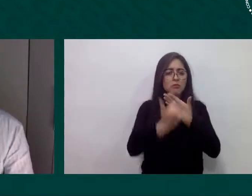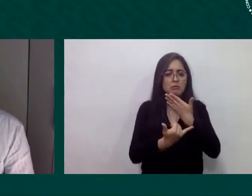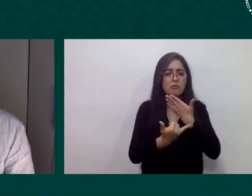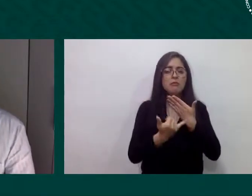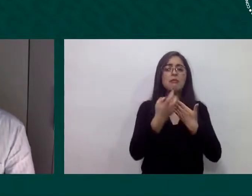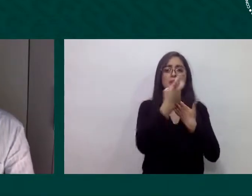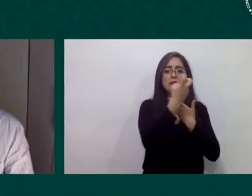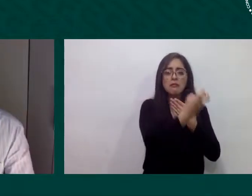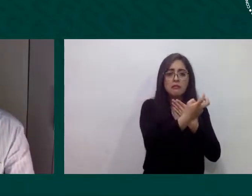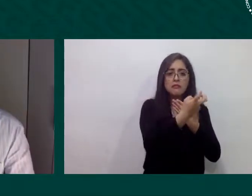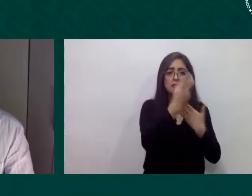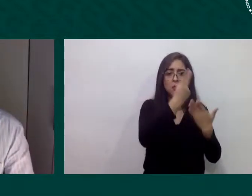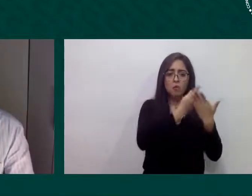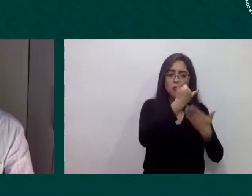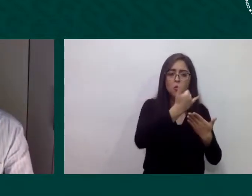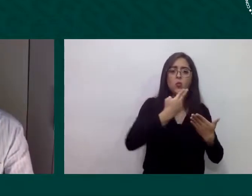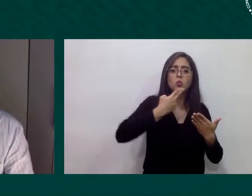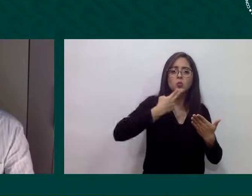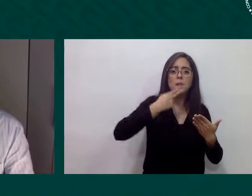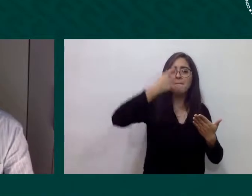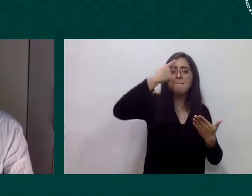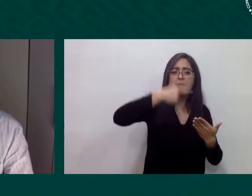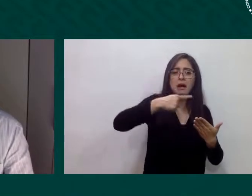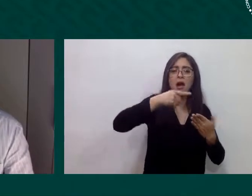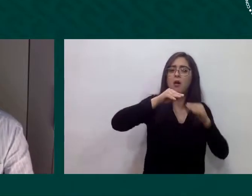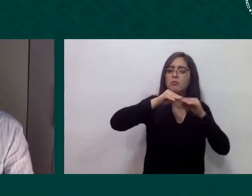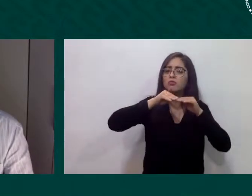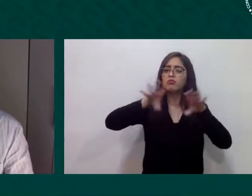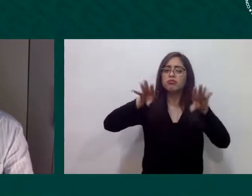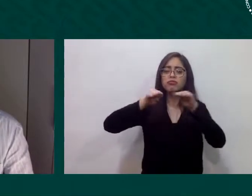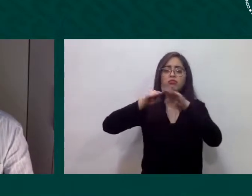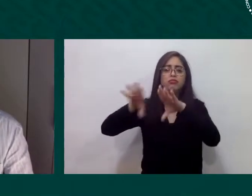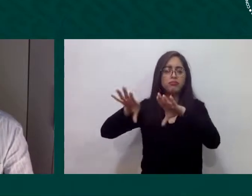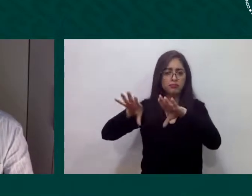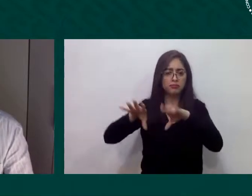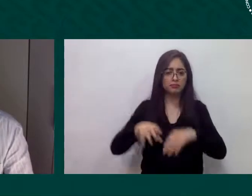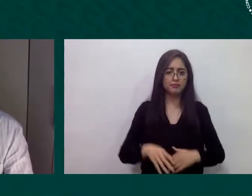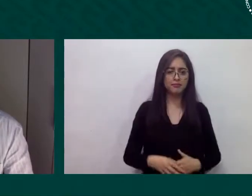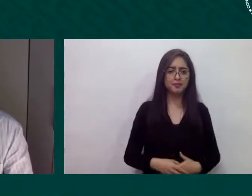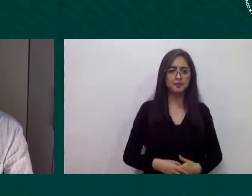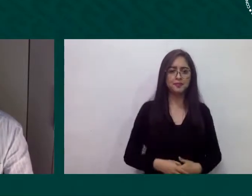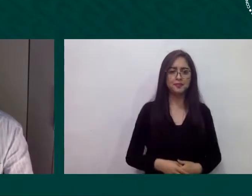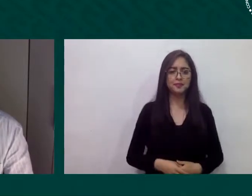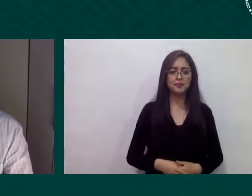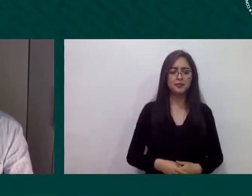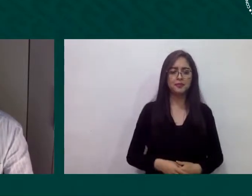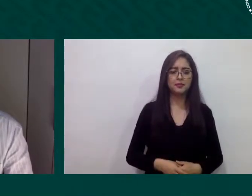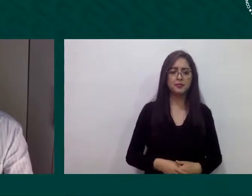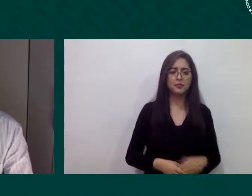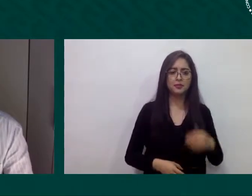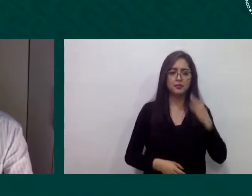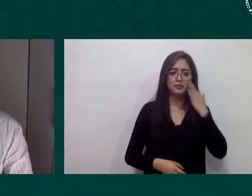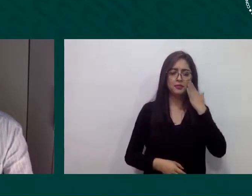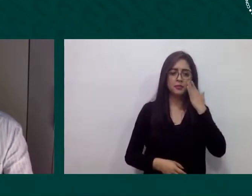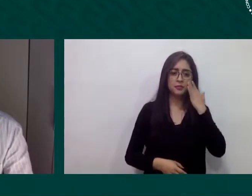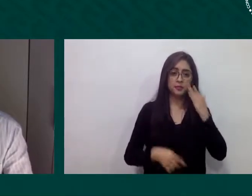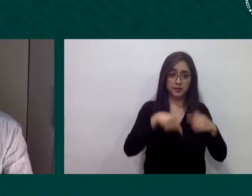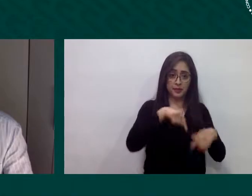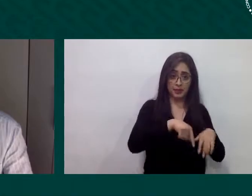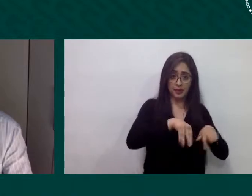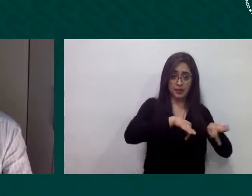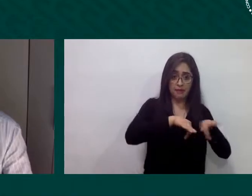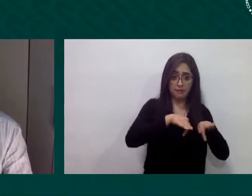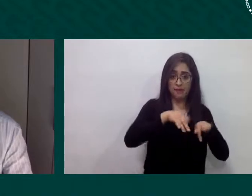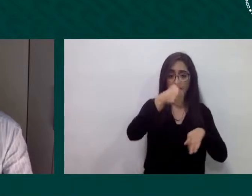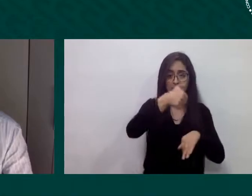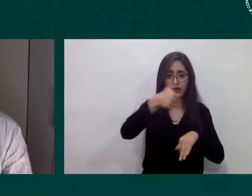y sigo diciendo que la colaboración con los gobiernos nacionales será clave para mejorar el acceso a los servicios